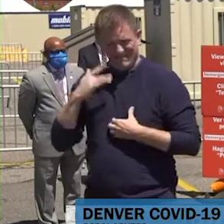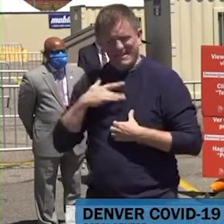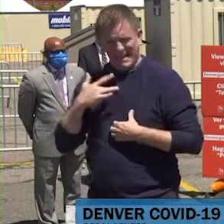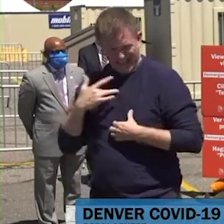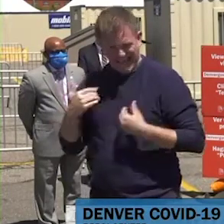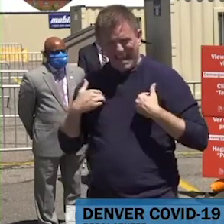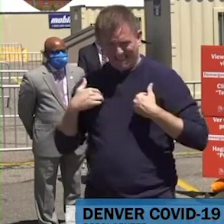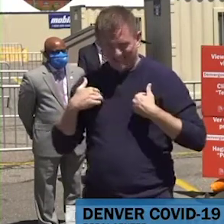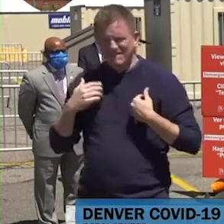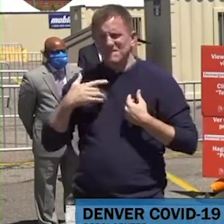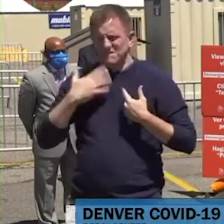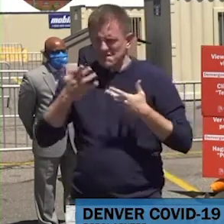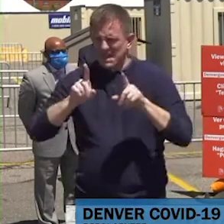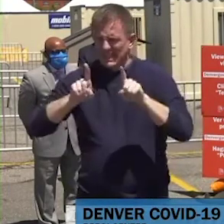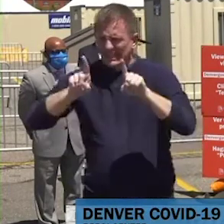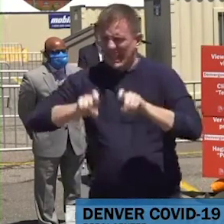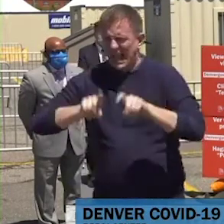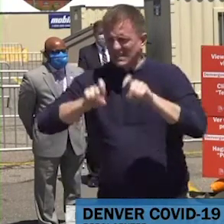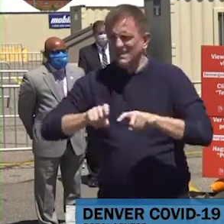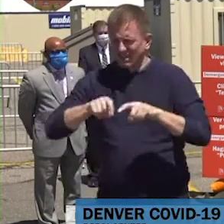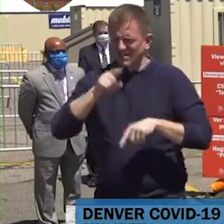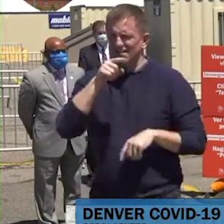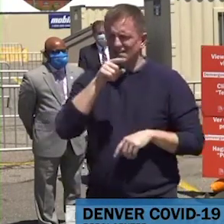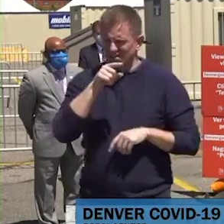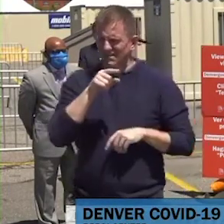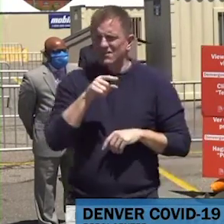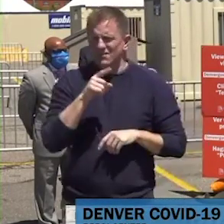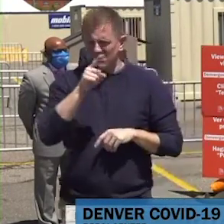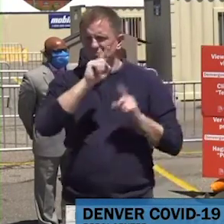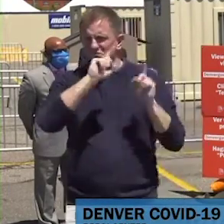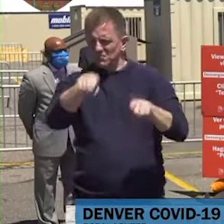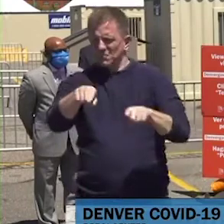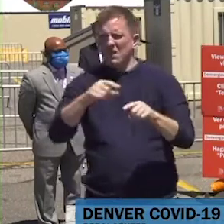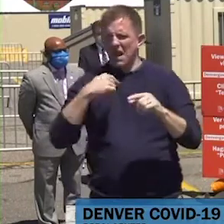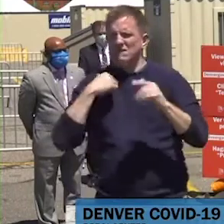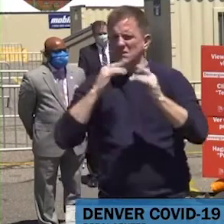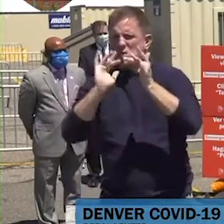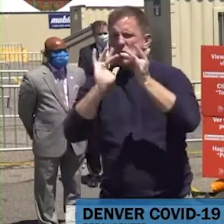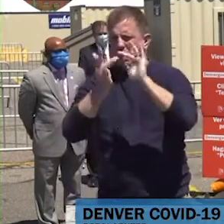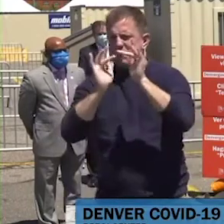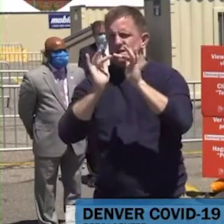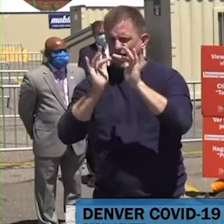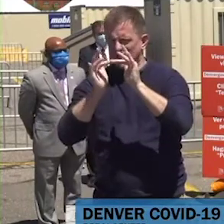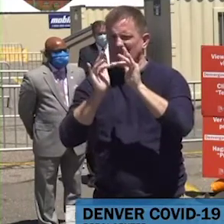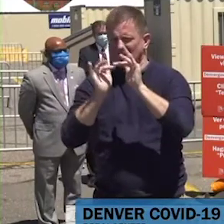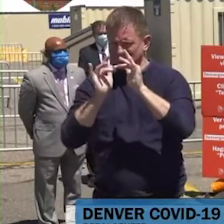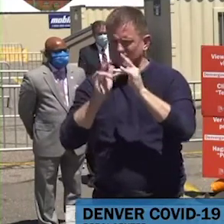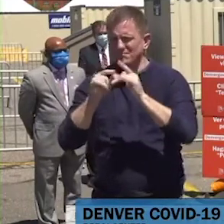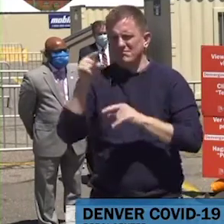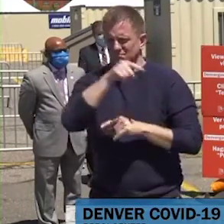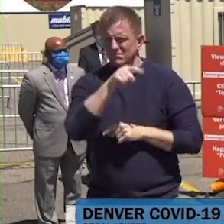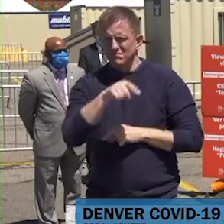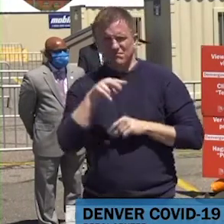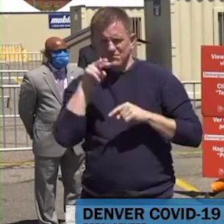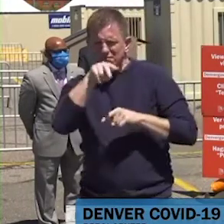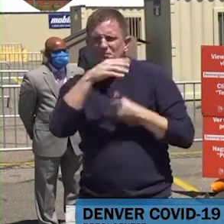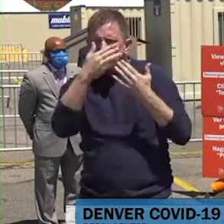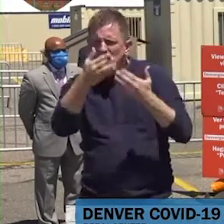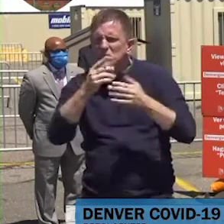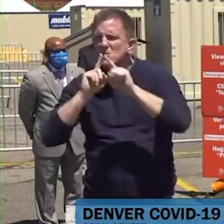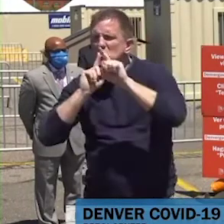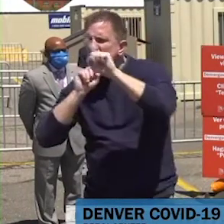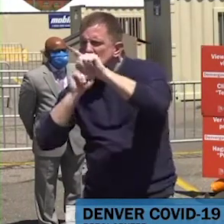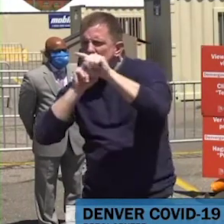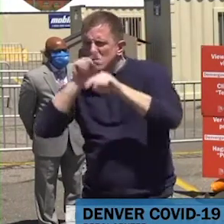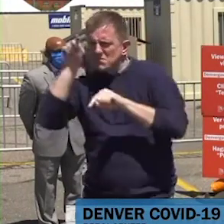a poder determinar si esta prueba es adecuada para ellos, basado en sus síntomas individuales. Nosotros animamos a